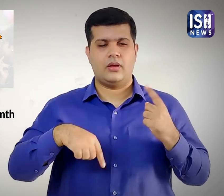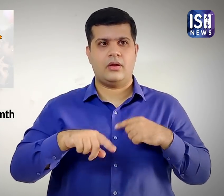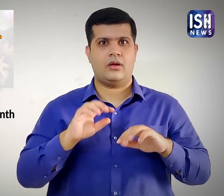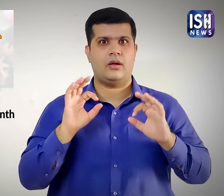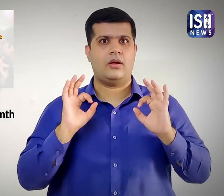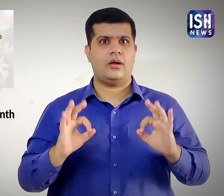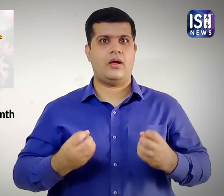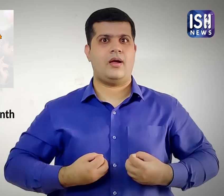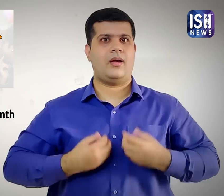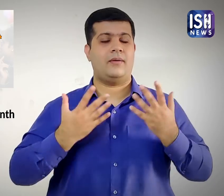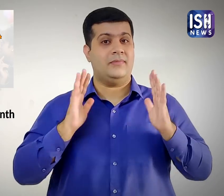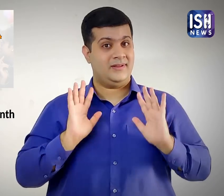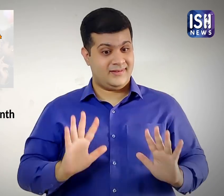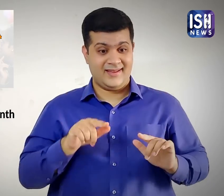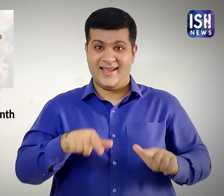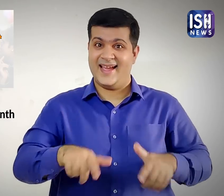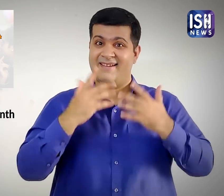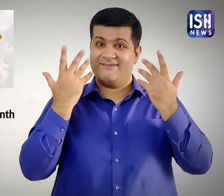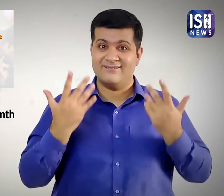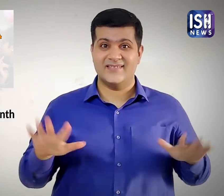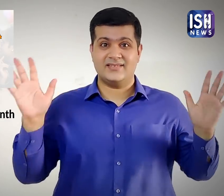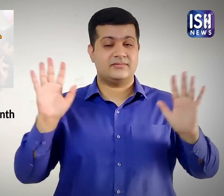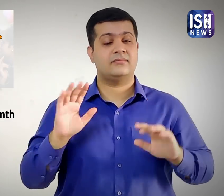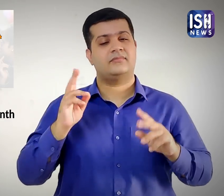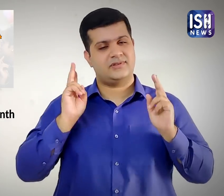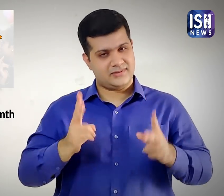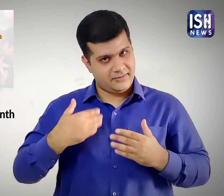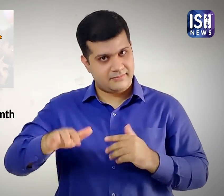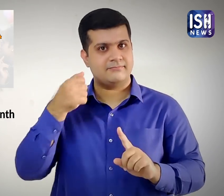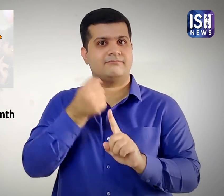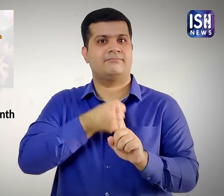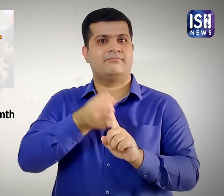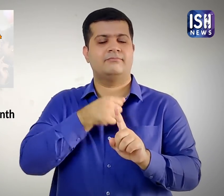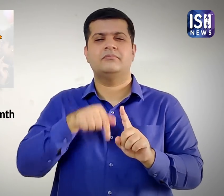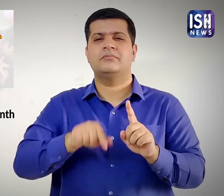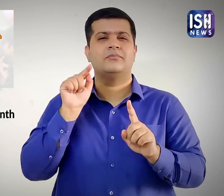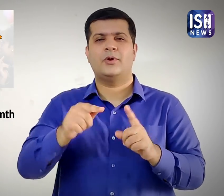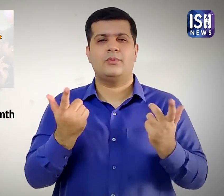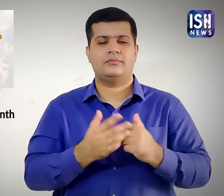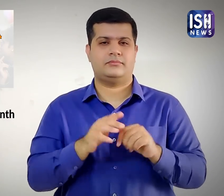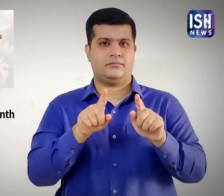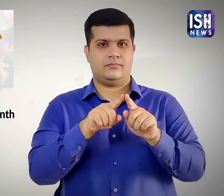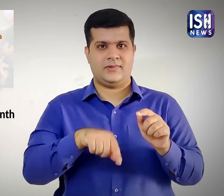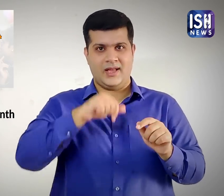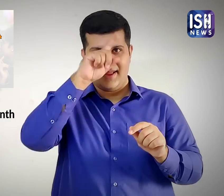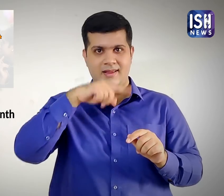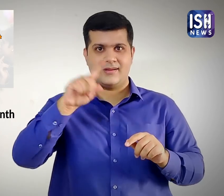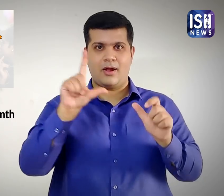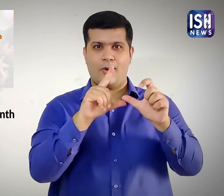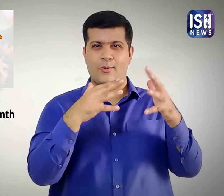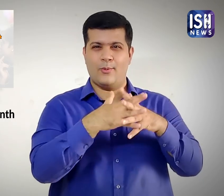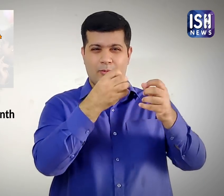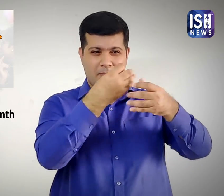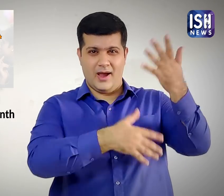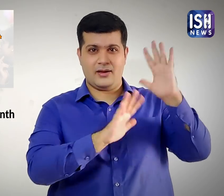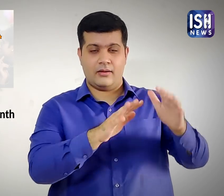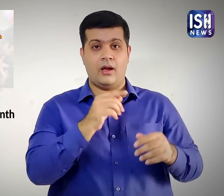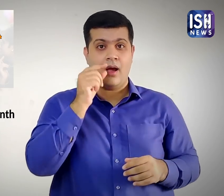13377 के खिलाफ लडाई समाप्त हो गई है, लेकिन लडाई जारी है। ऐसा इसलिए है, क्यूंकि वर्तमान में विश्मलेंगिक